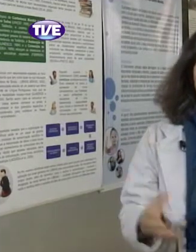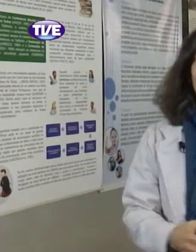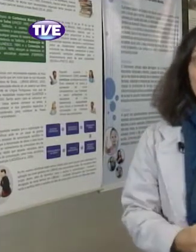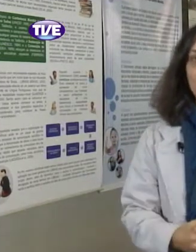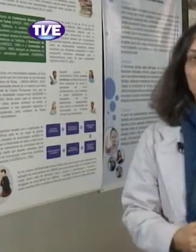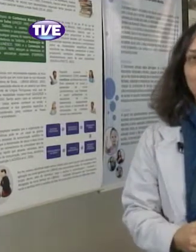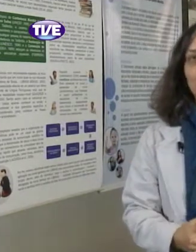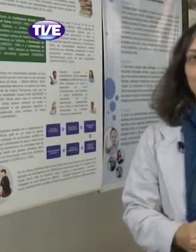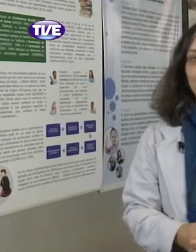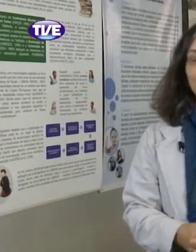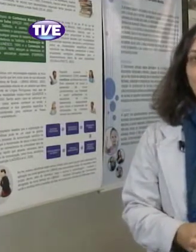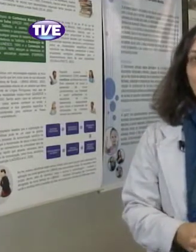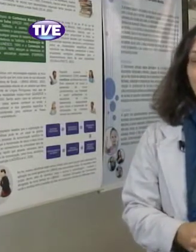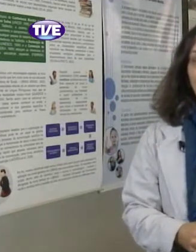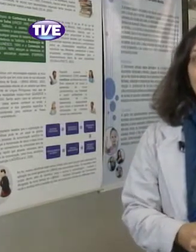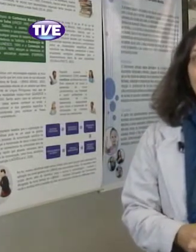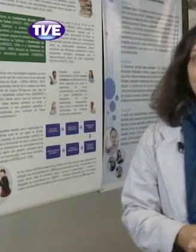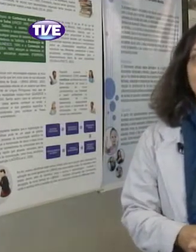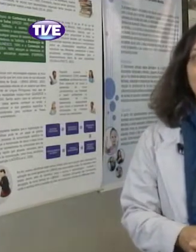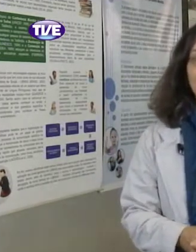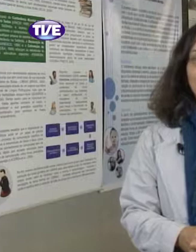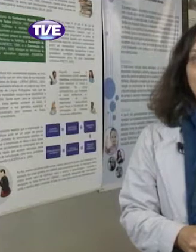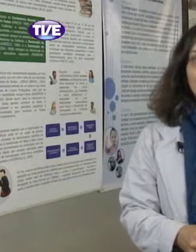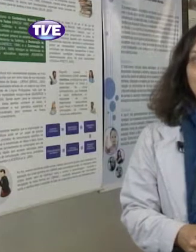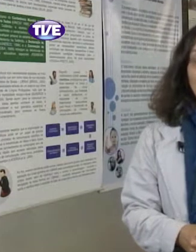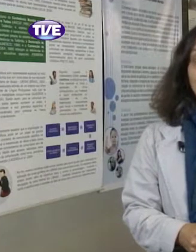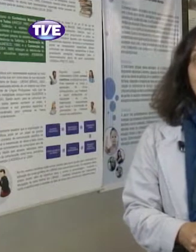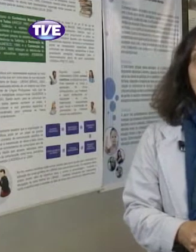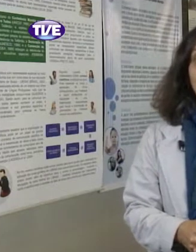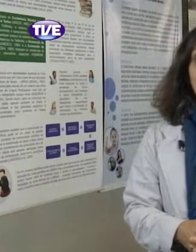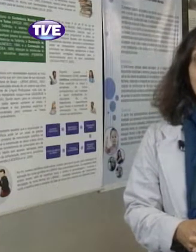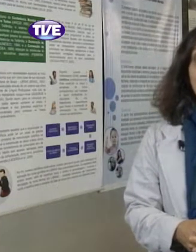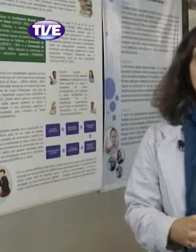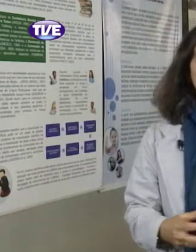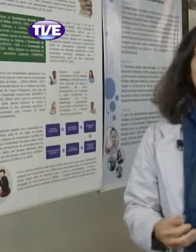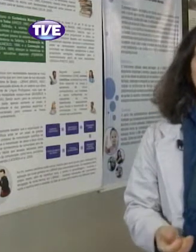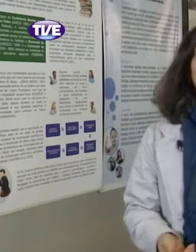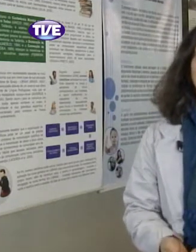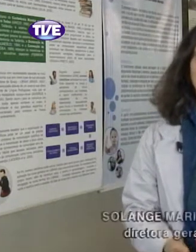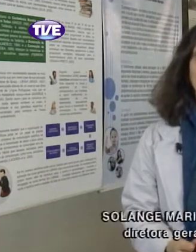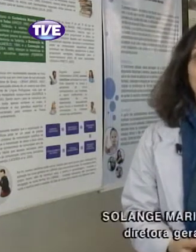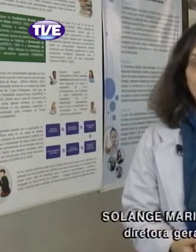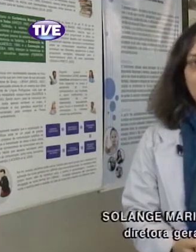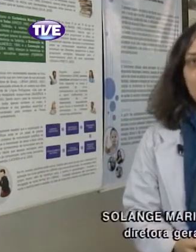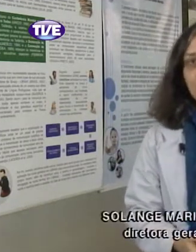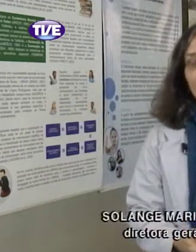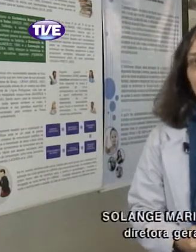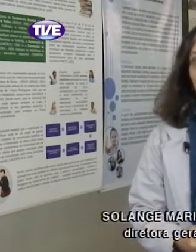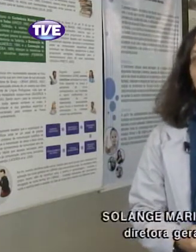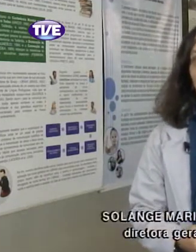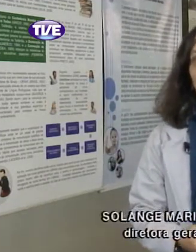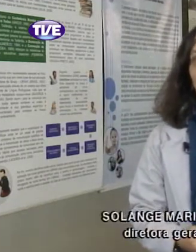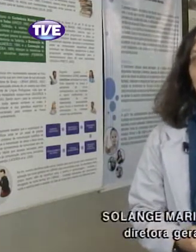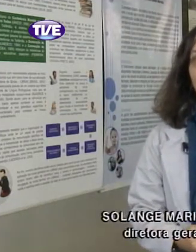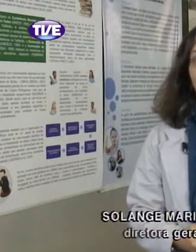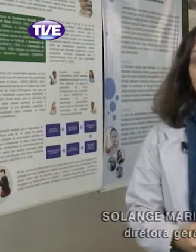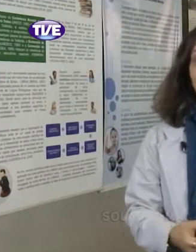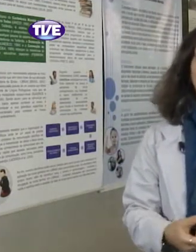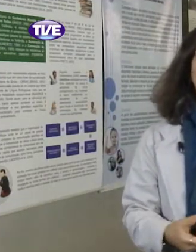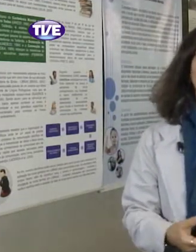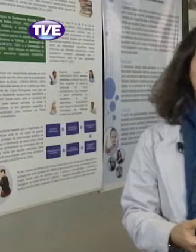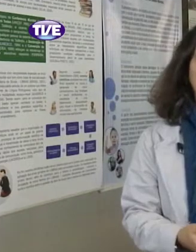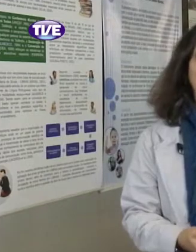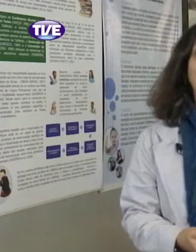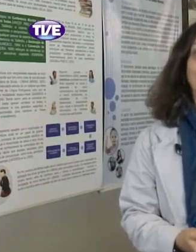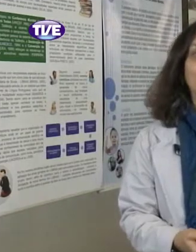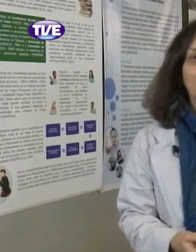instituição para a educação de surdos no Brasil. Nós estamos há 156 anos aqui no Rio de Janeiro,